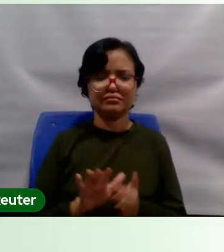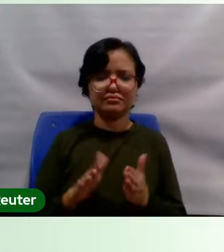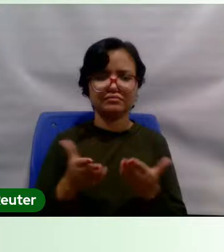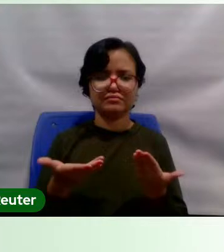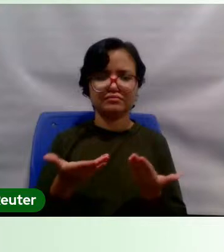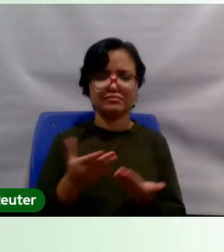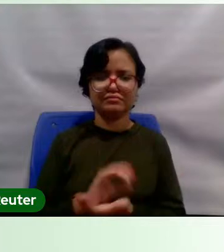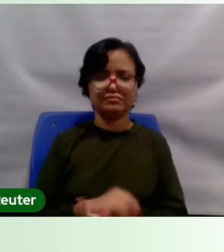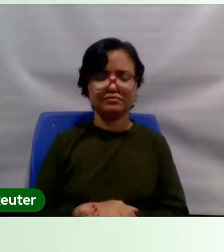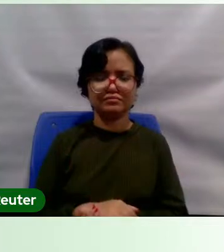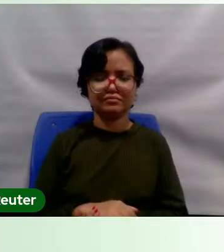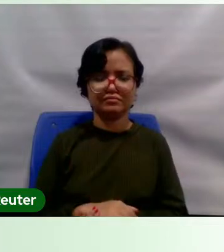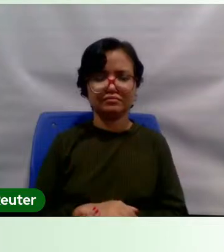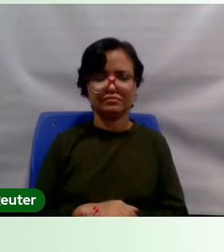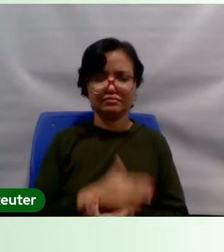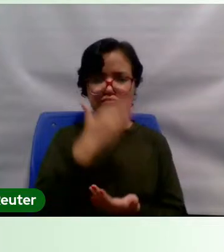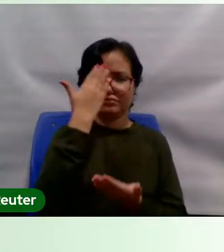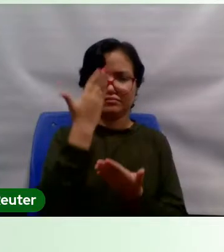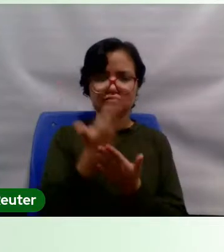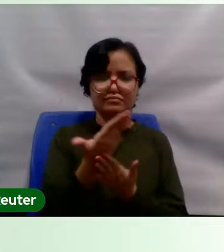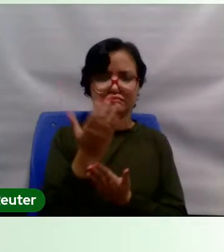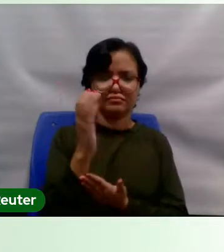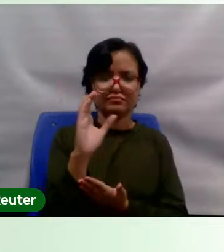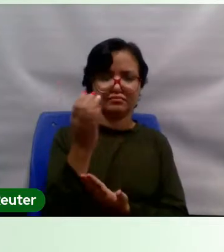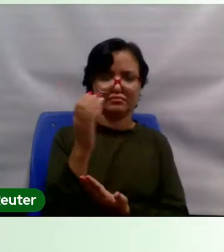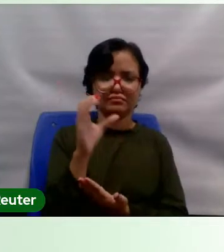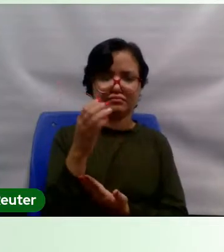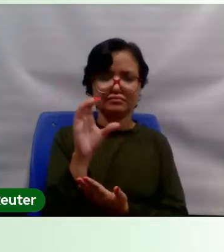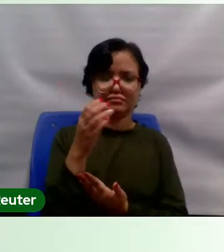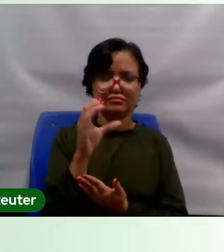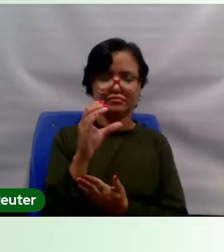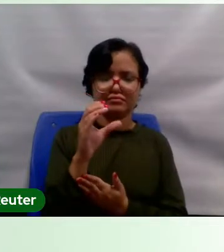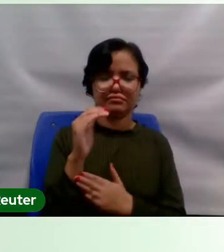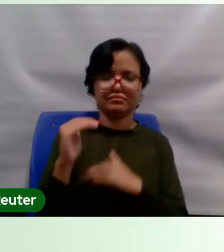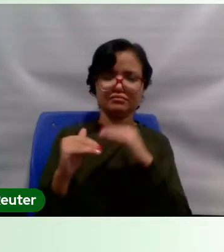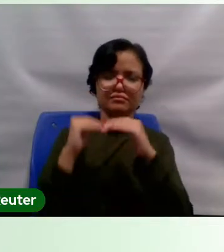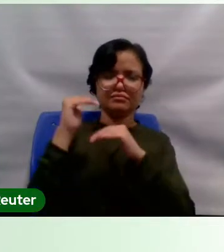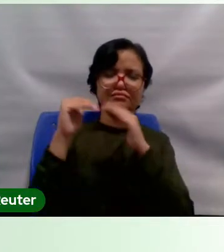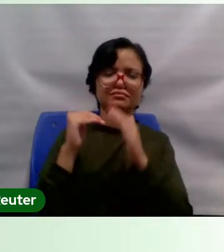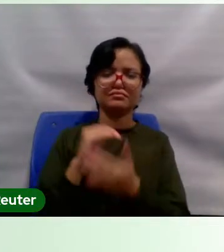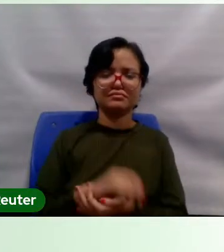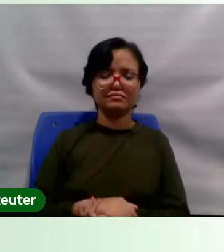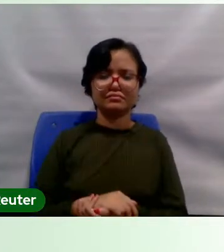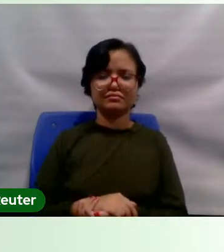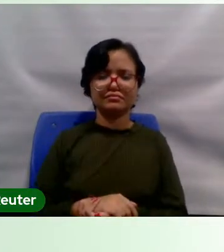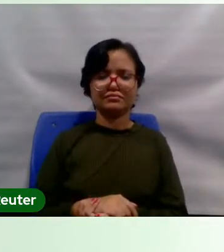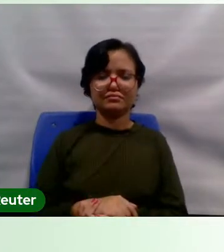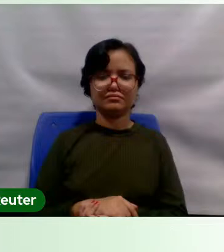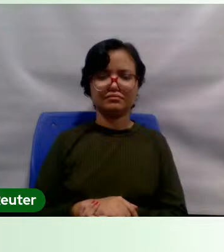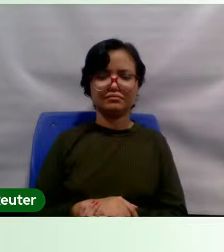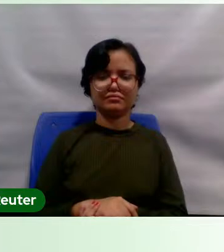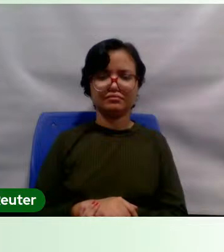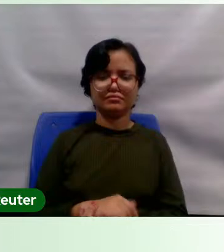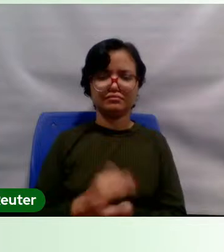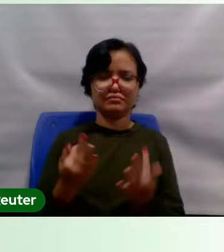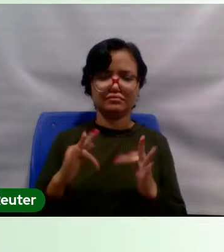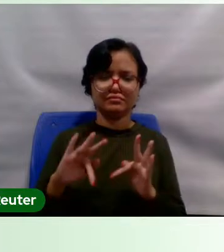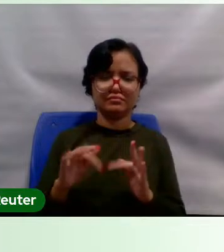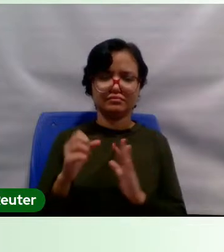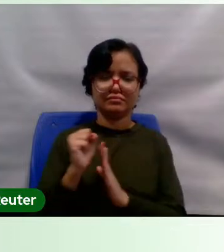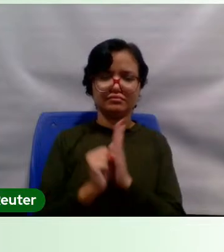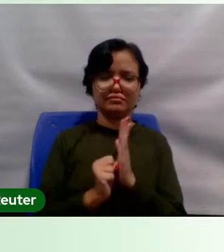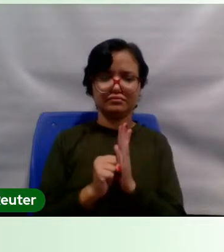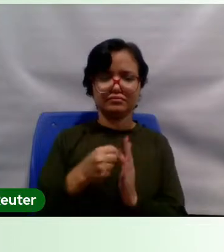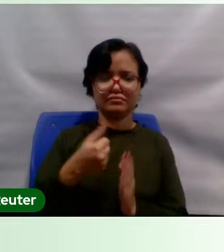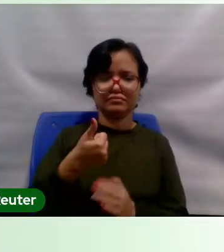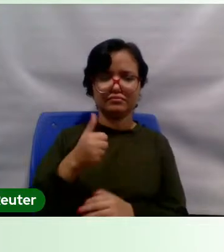é a crença na ciência que foi construída desde o fim do XVIII, da segunda metade do